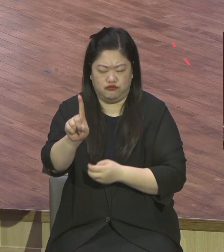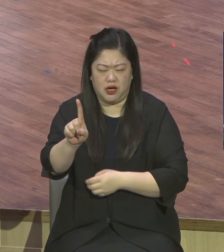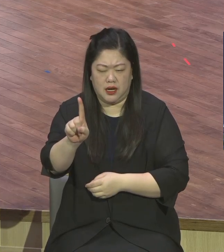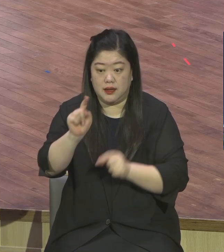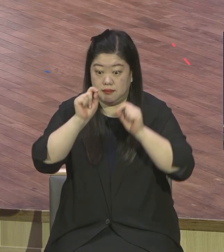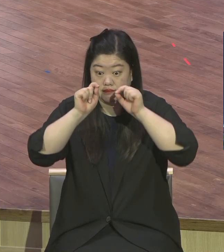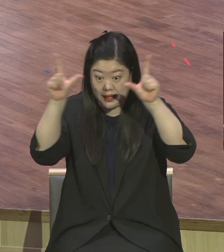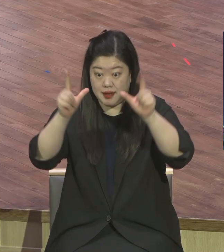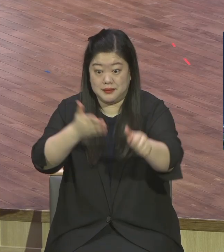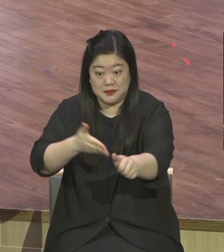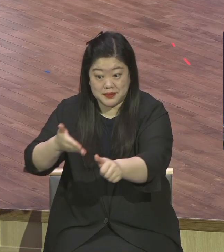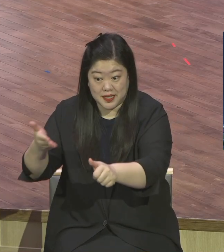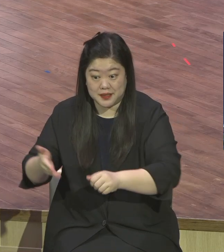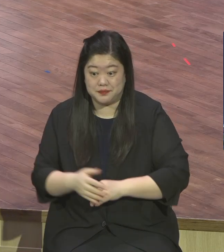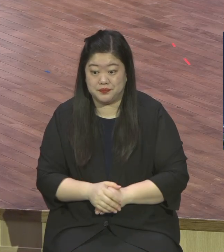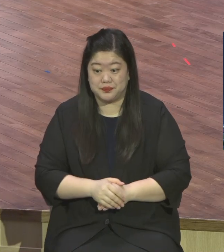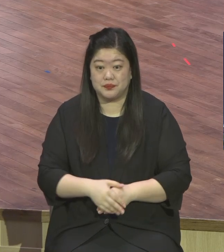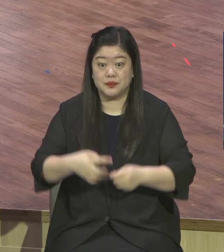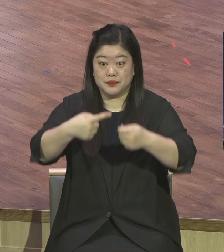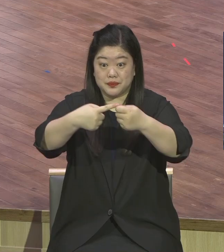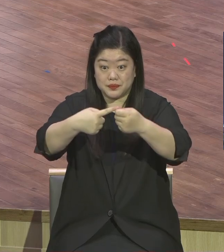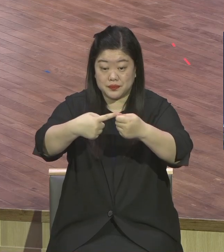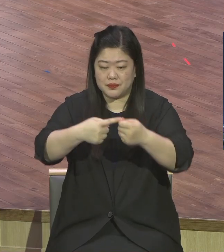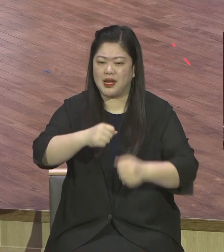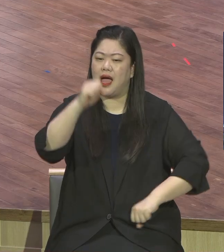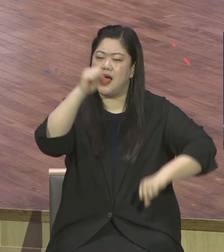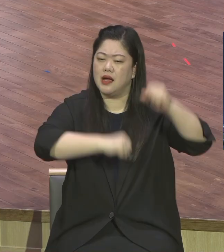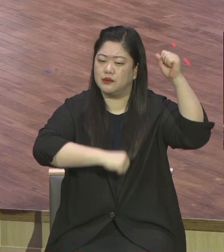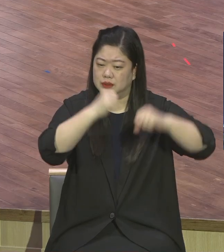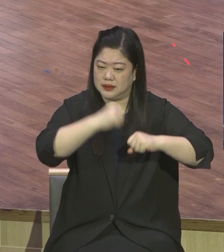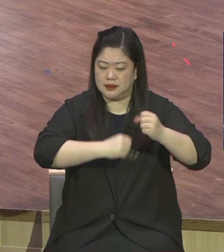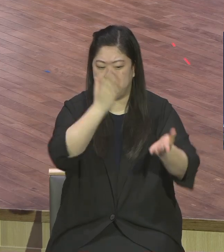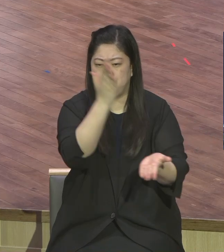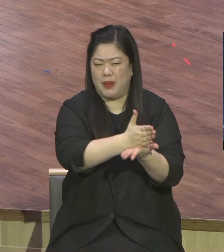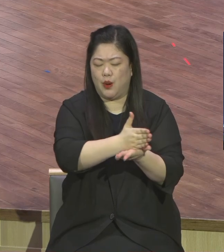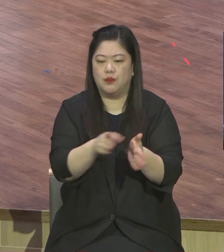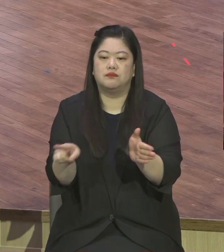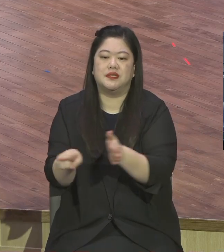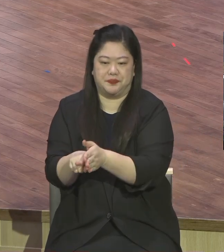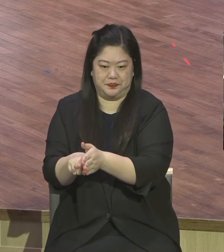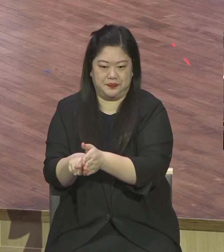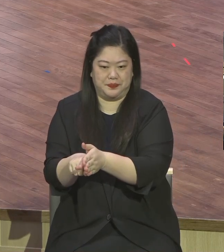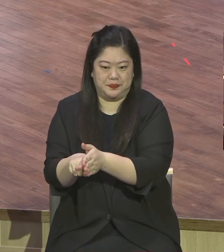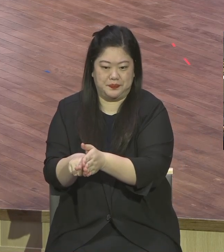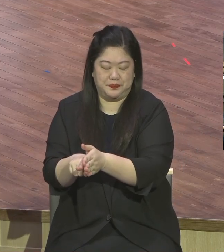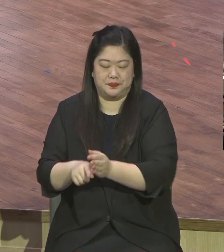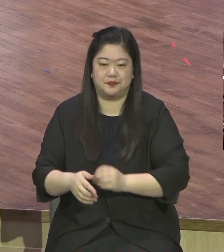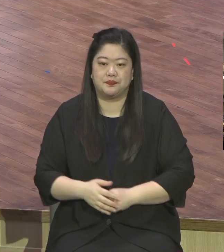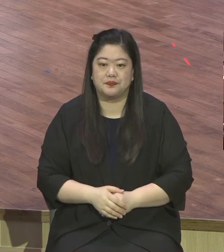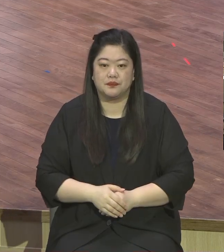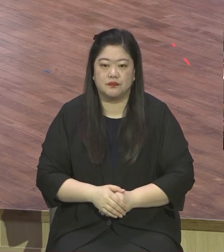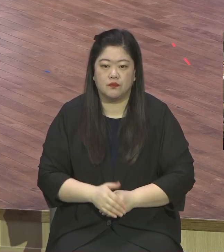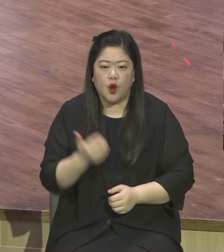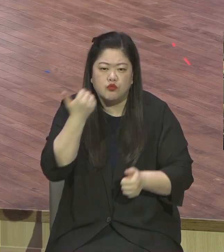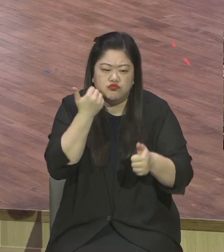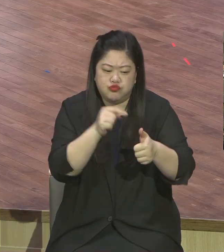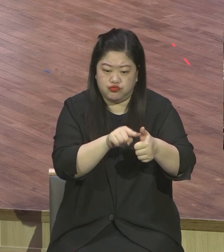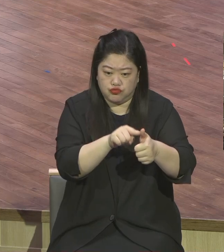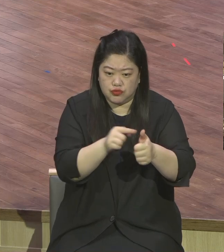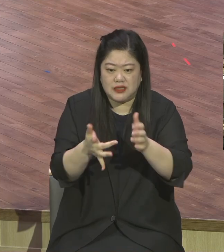그럼 첫째로 행위가 아닌 믿음 16절 봅니다. 어떤 사람이 죽게 왔소? 이르되 선생님이여